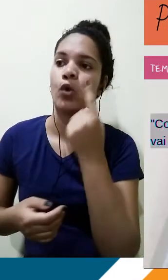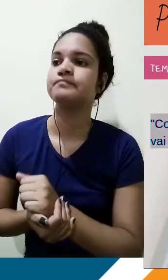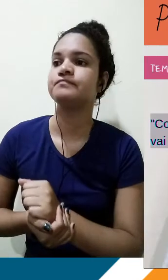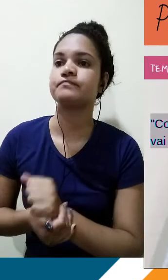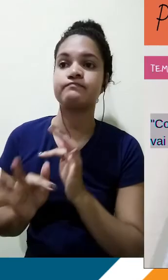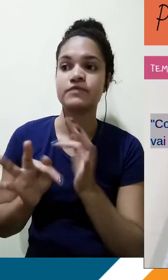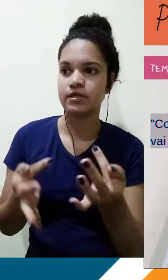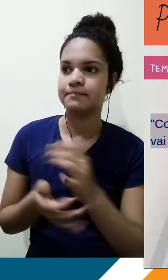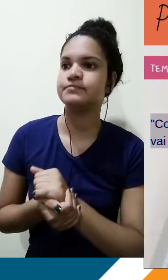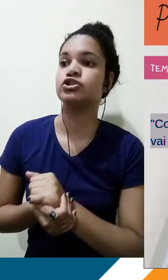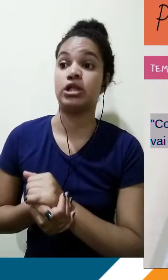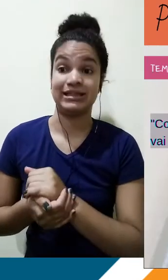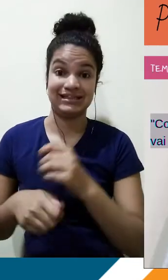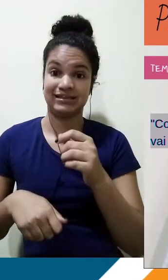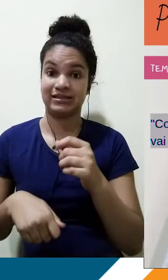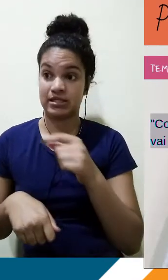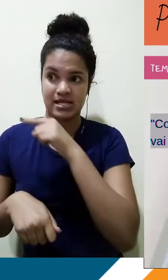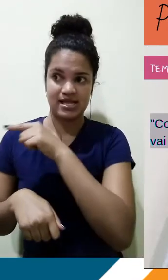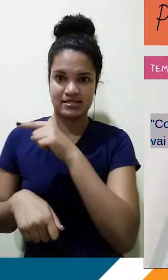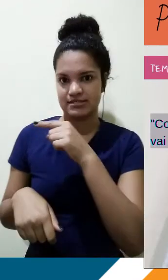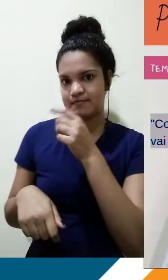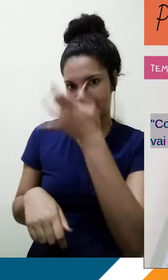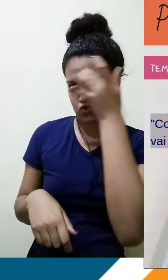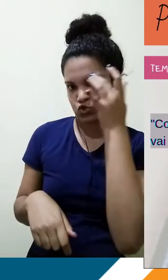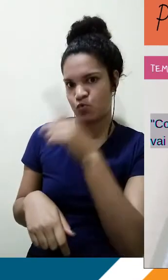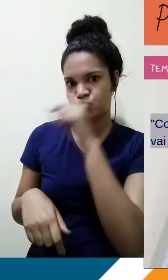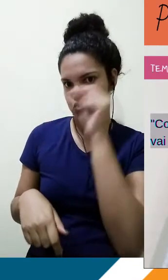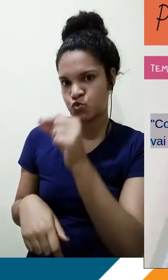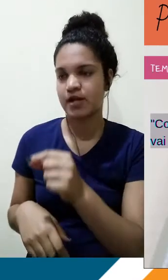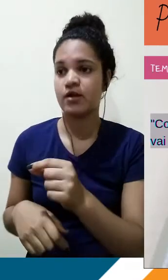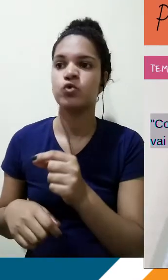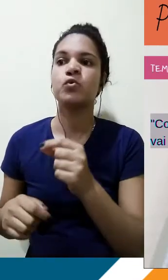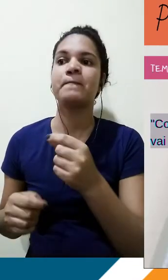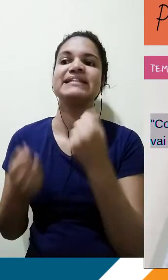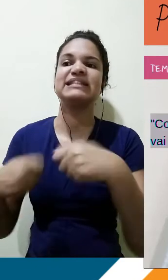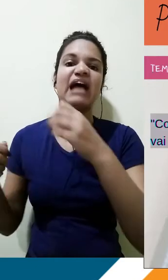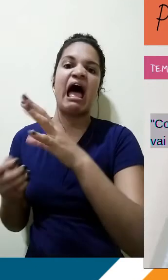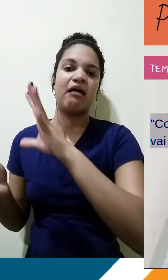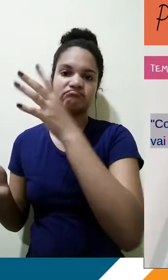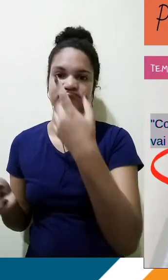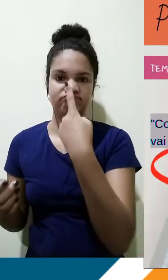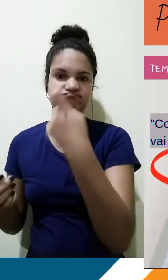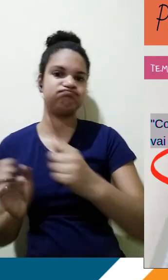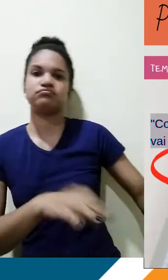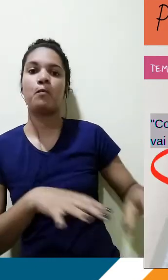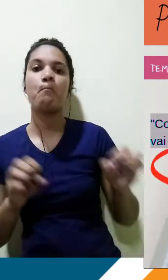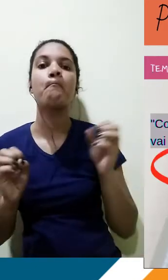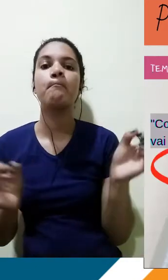contextualização que ele fez, que o candidato fez, não é necessário descartar. Nós podemos fazer o uso da mesma contextualização